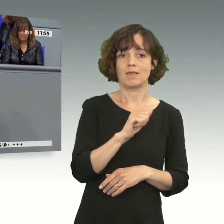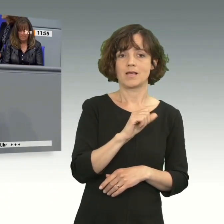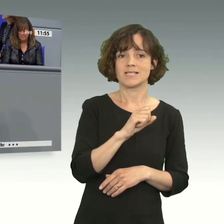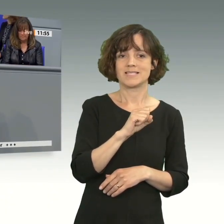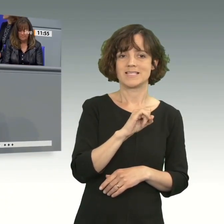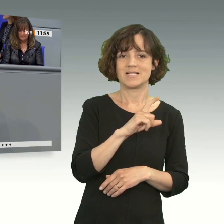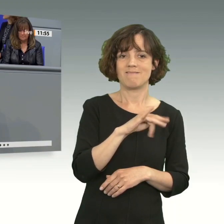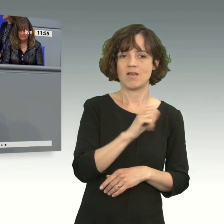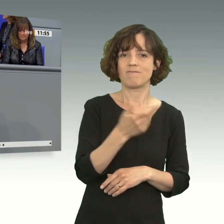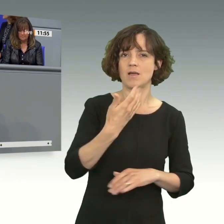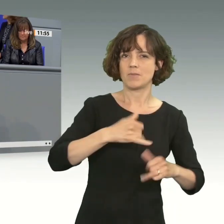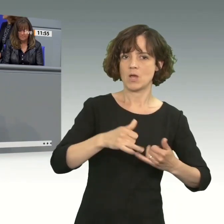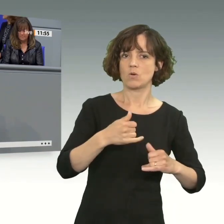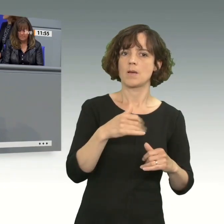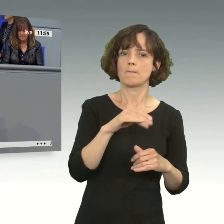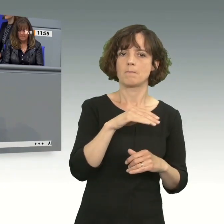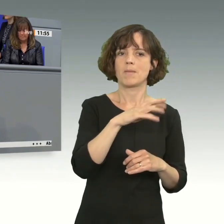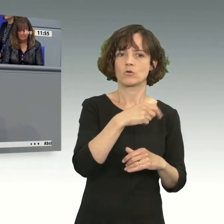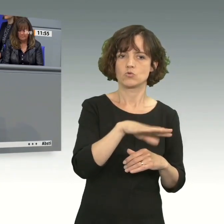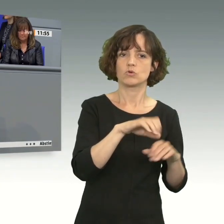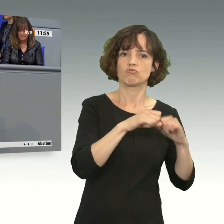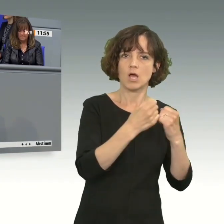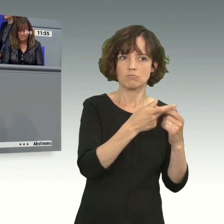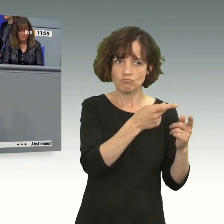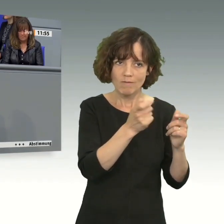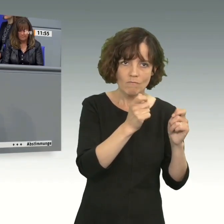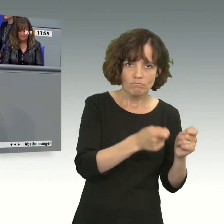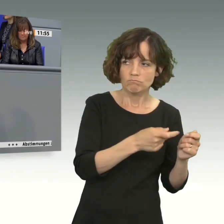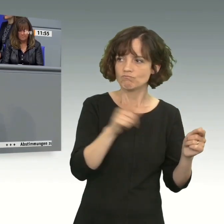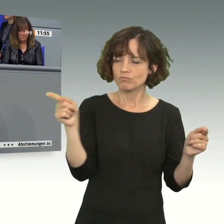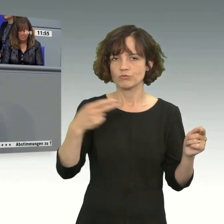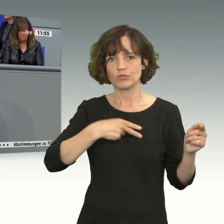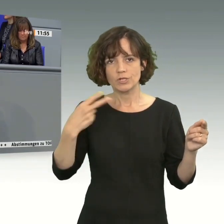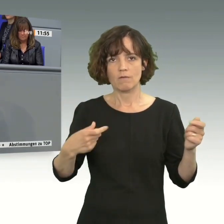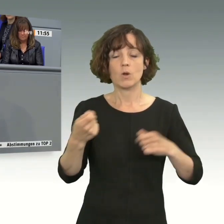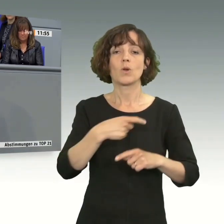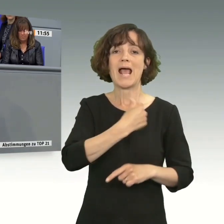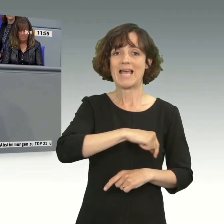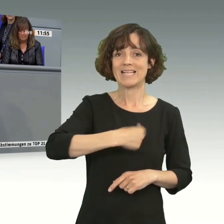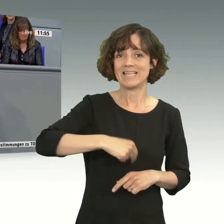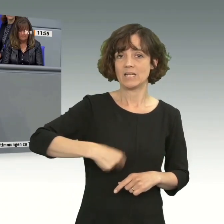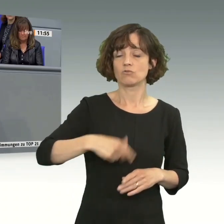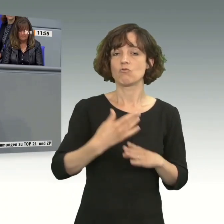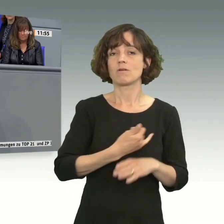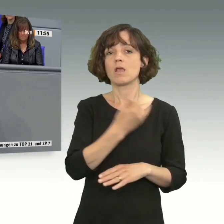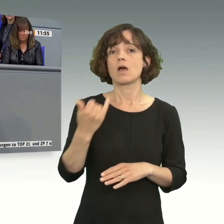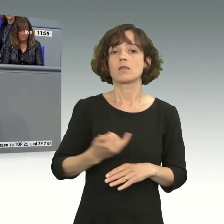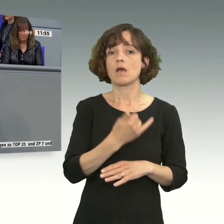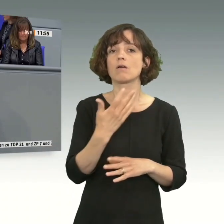gemeinsame Verhandlungen mit China vorgeschlagen. Und Argentinien lässt seit Jahren chinesische